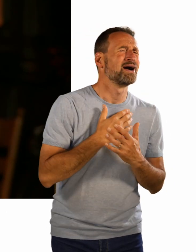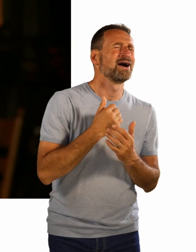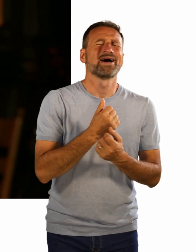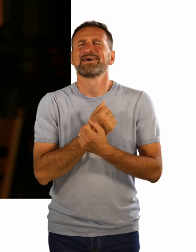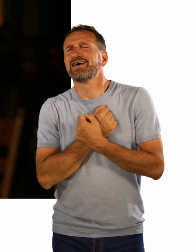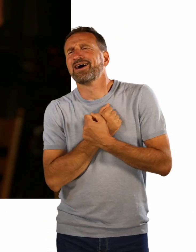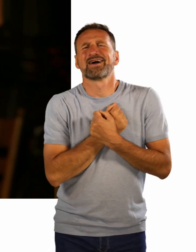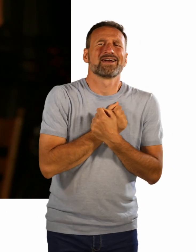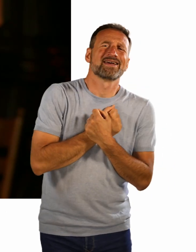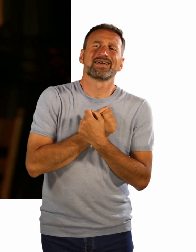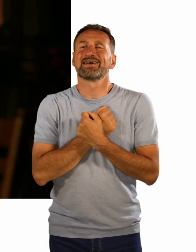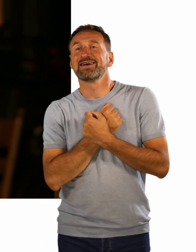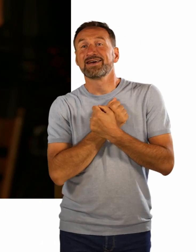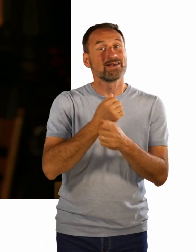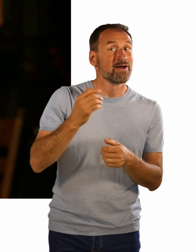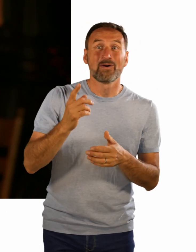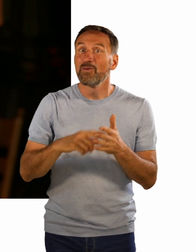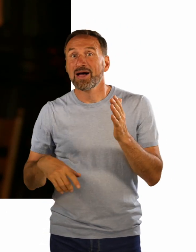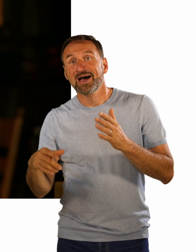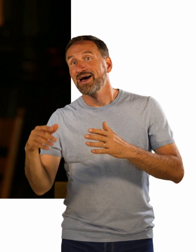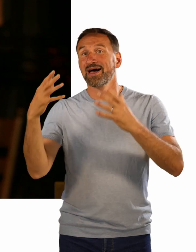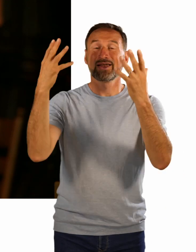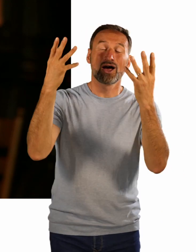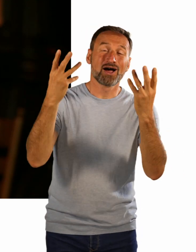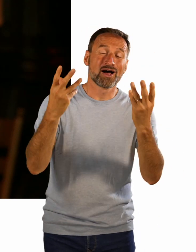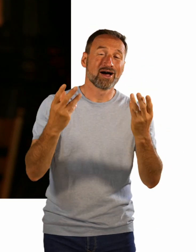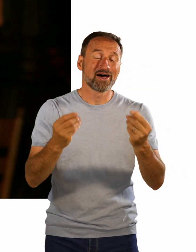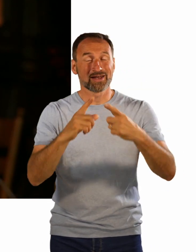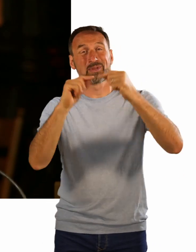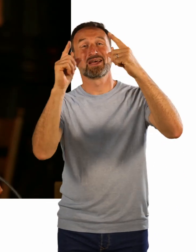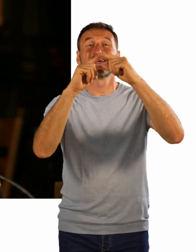When autumn leaves start to fall,